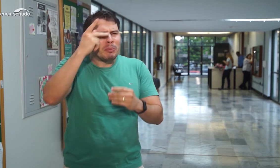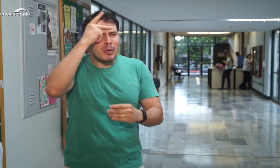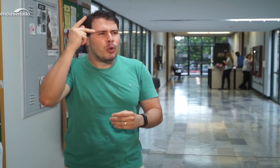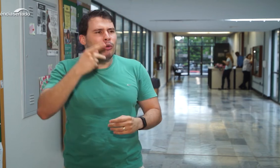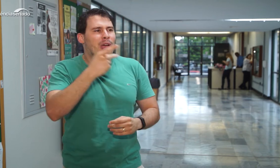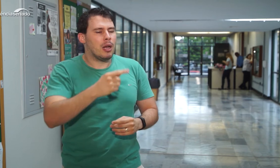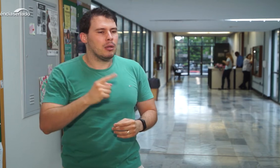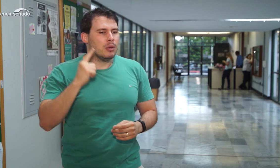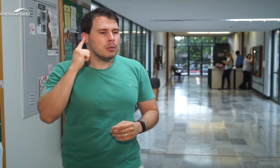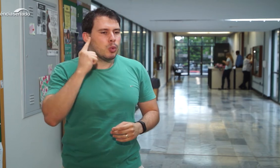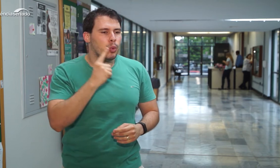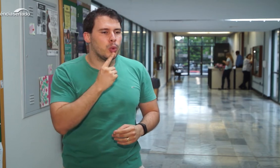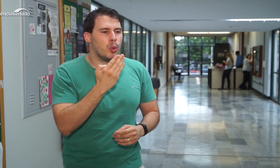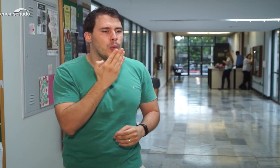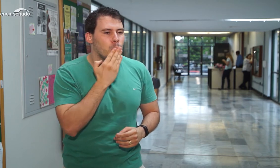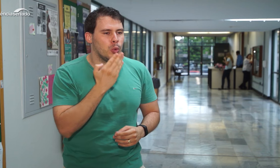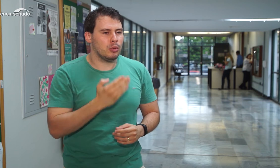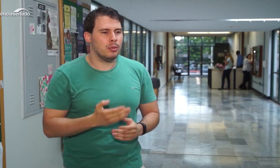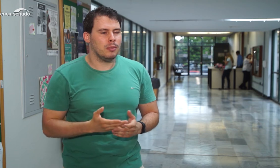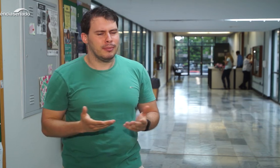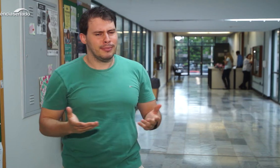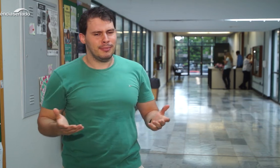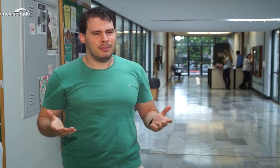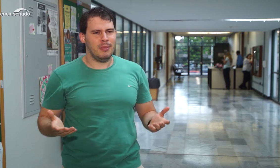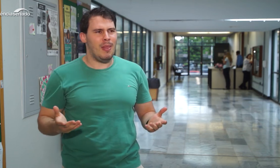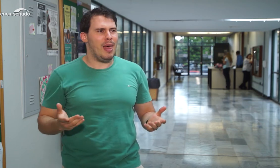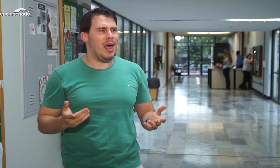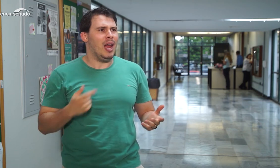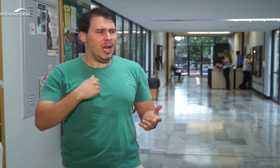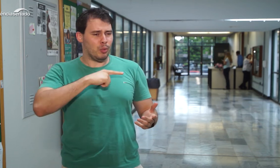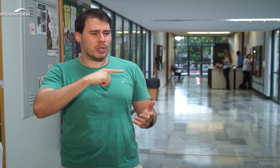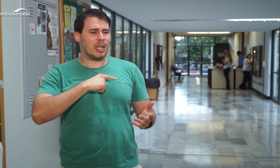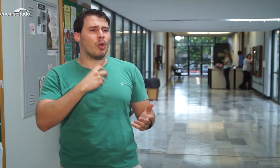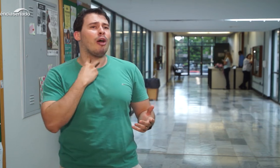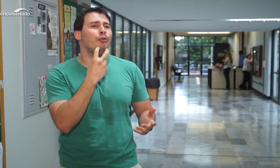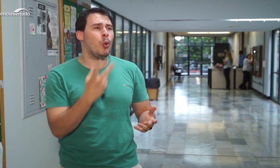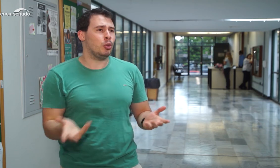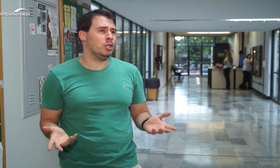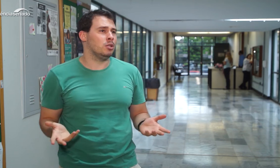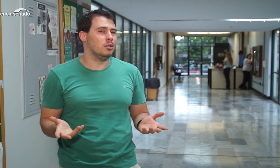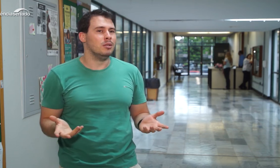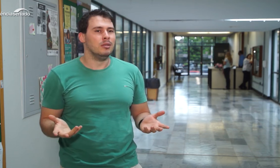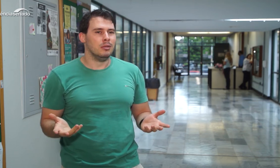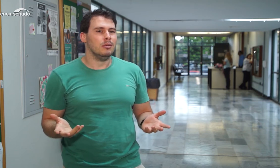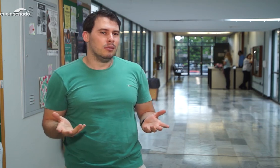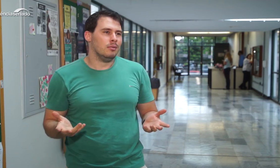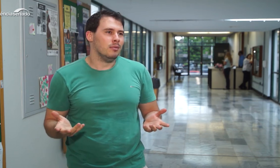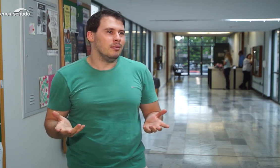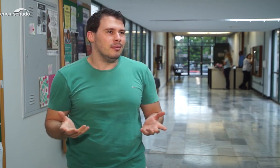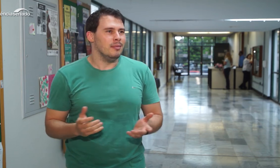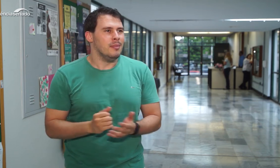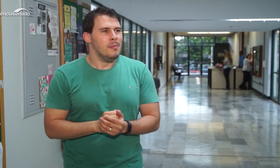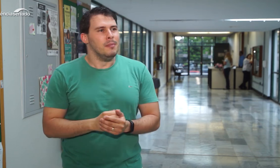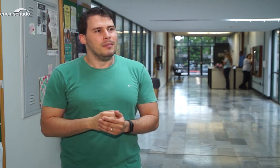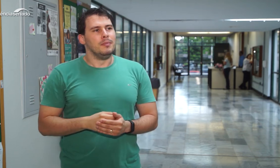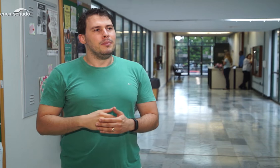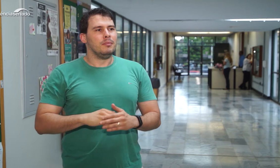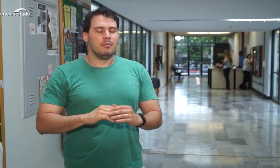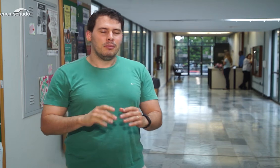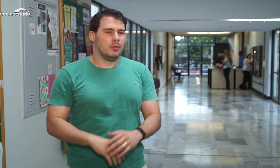cultura, a cultura da pessoa surda. porque, por exemplo, eles falam surdo-mudo. Nós não somos surdo-mudo. Eu tenho voz, então eu não sou mudo,